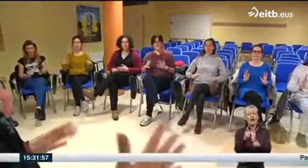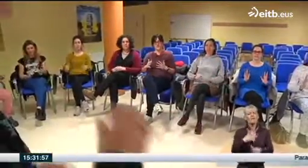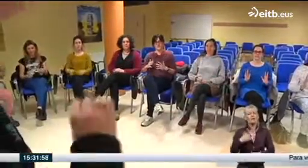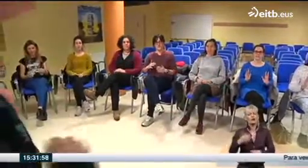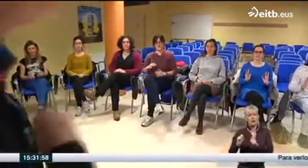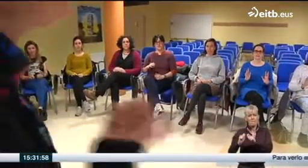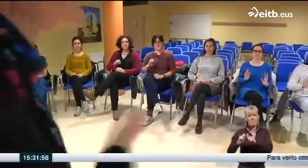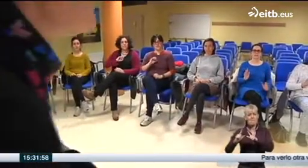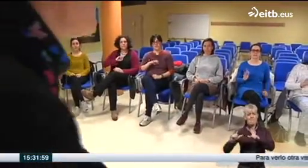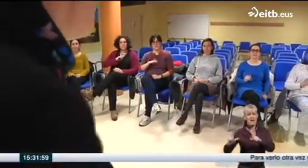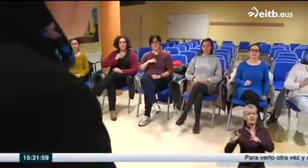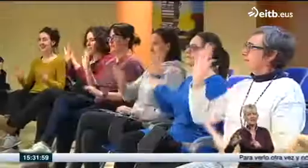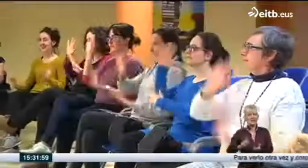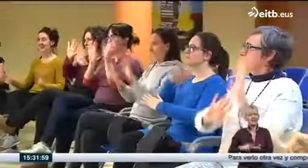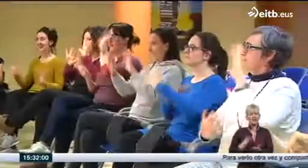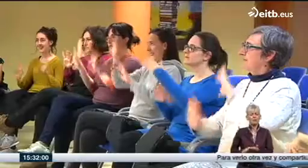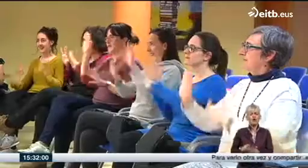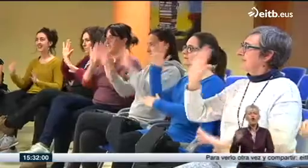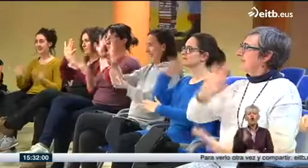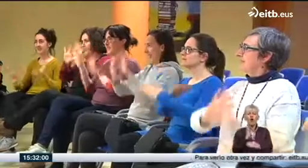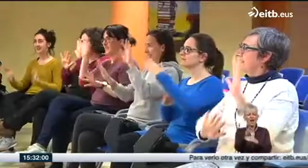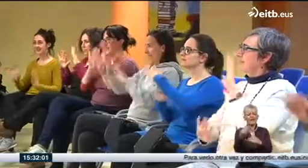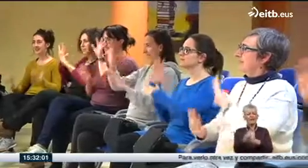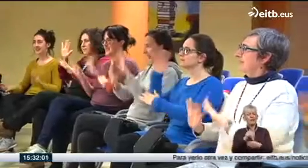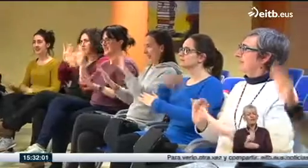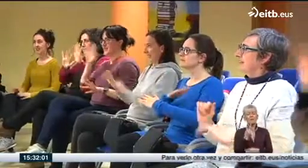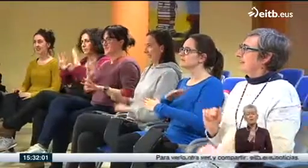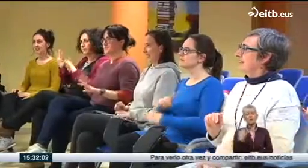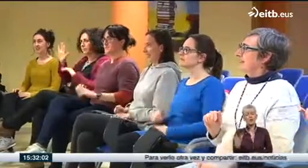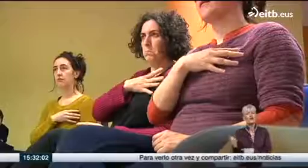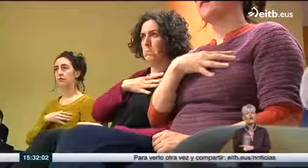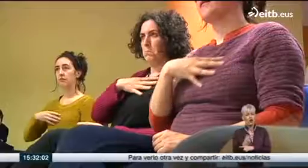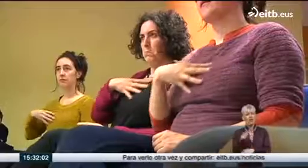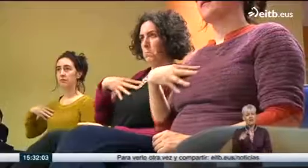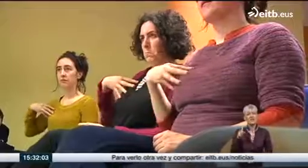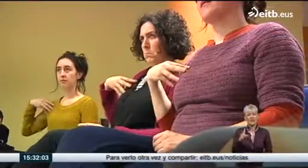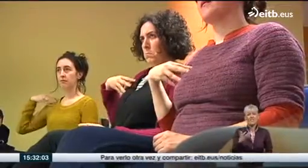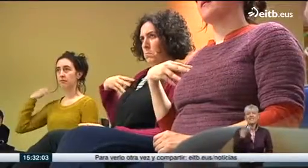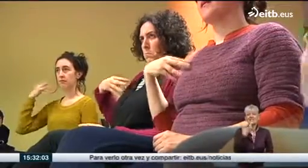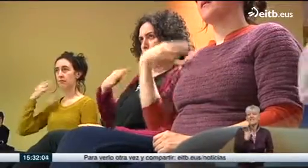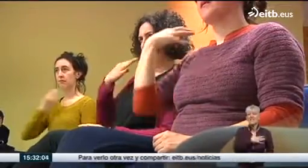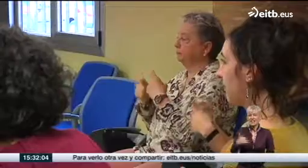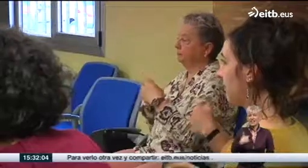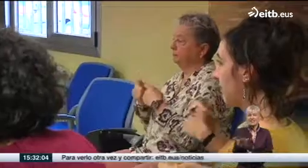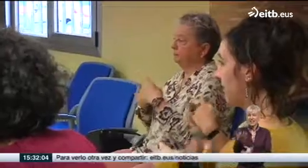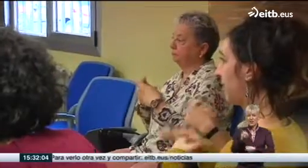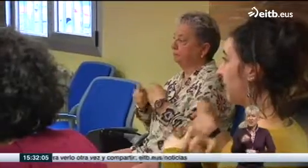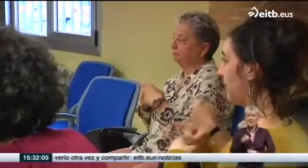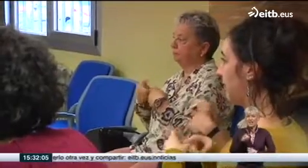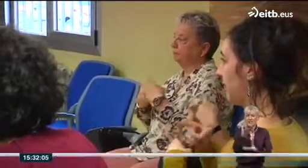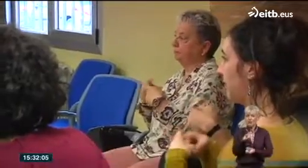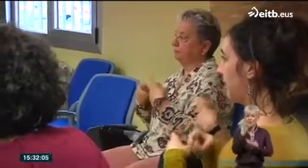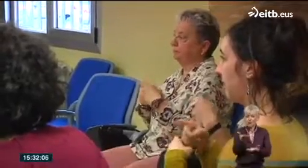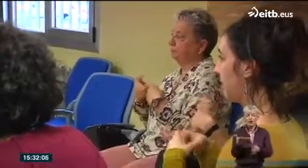el tamaño de las ventanillas de los intérpretes, o acceder las 24 horas a ese derecho si se desea recibir información en lengua de signos.